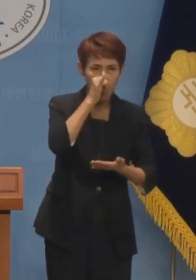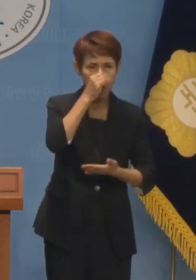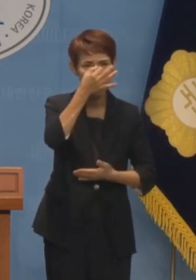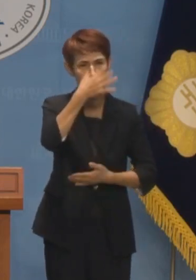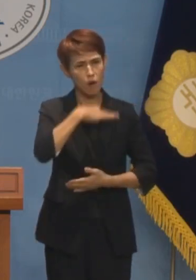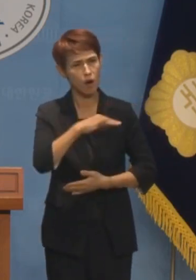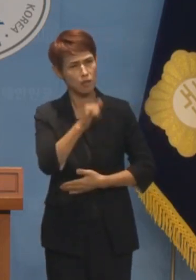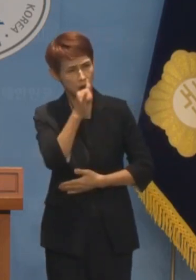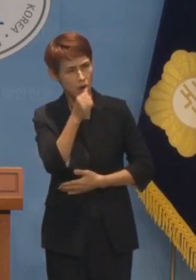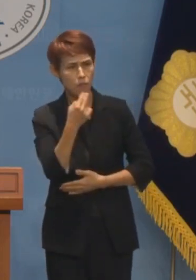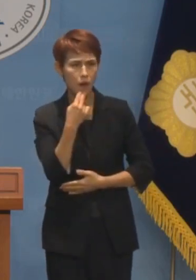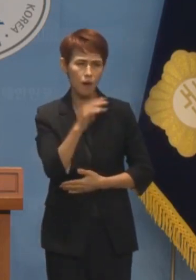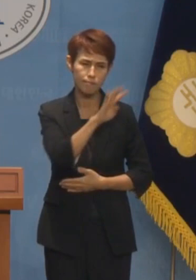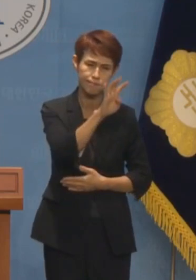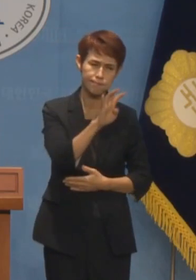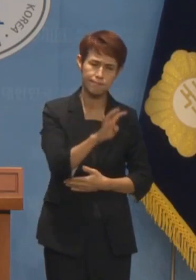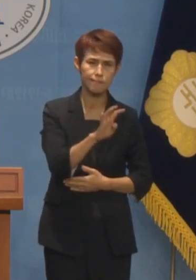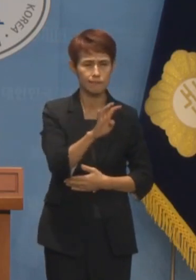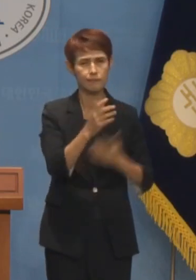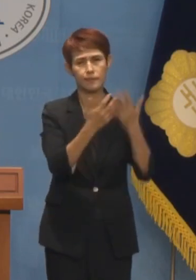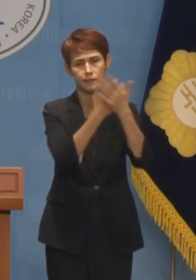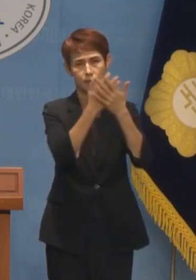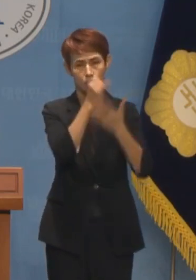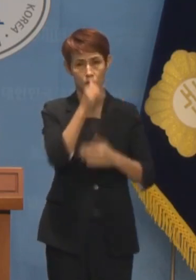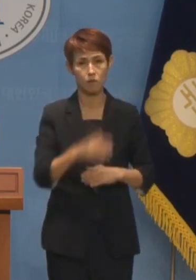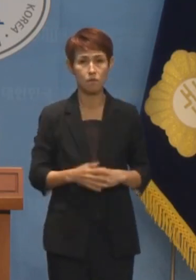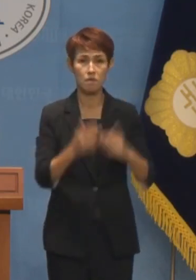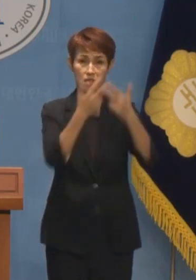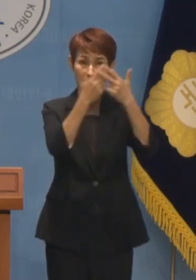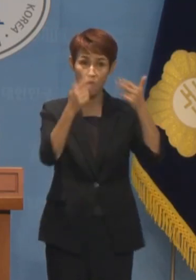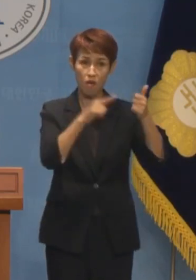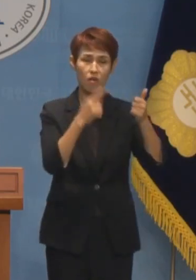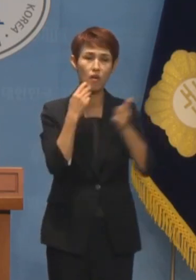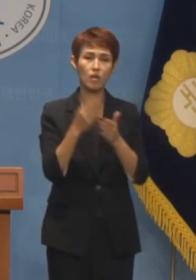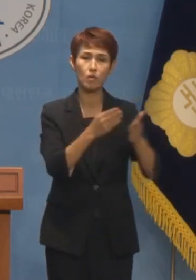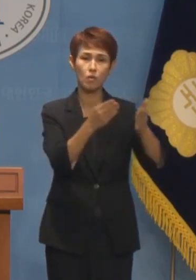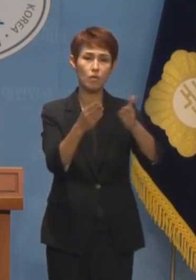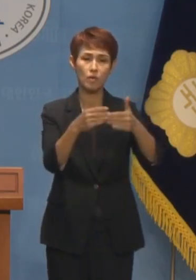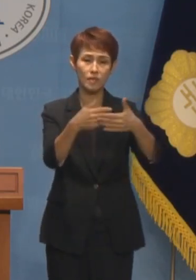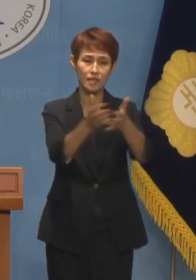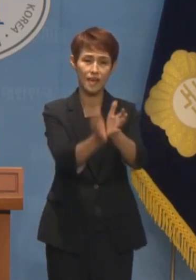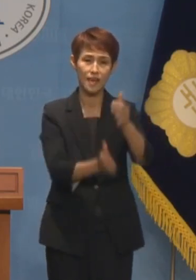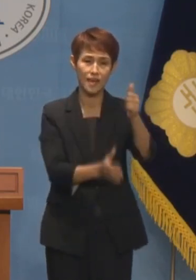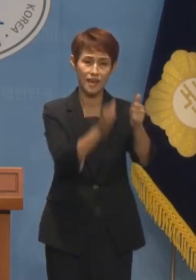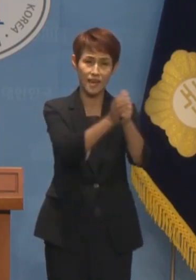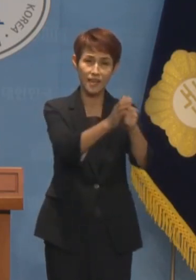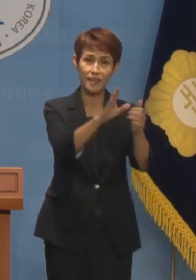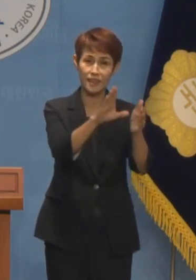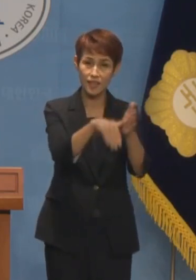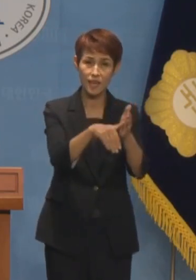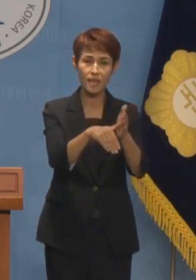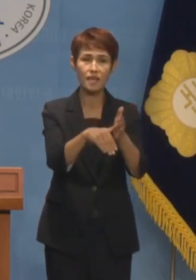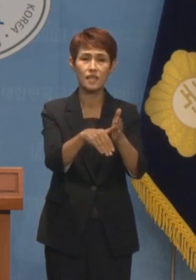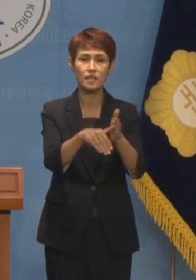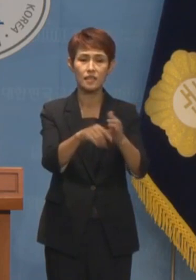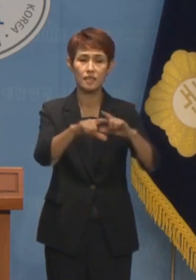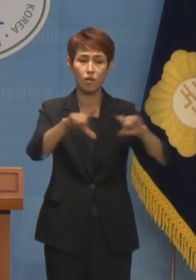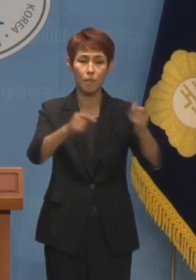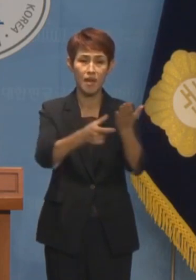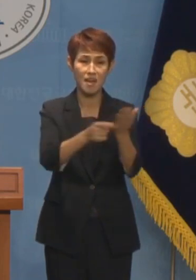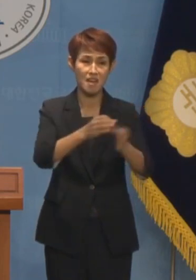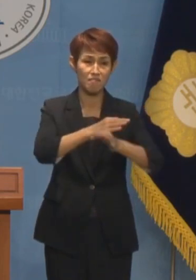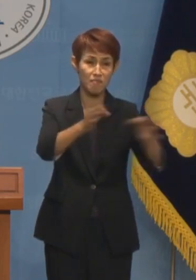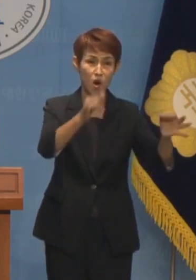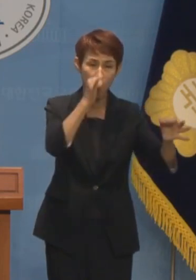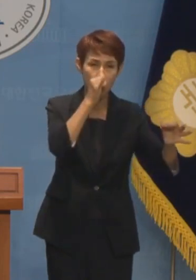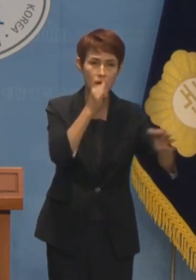제기되어 왔습니다 더욱이 이재명 대표의 경기도지사 재임 시절 선정된 지역화폐 운영사는 각종